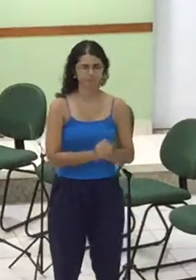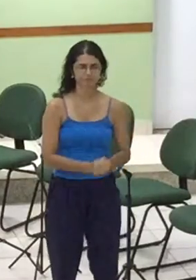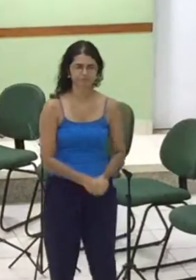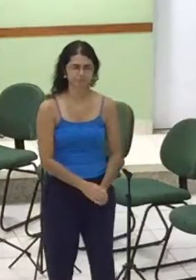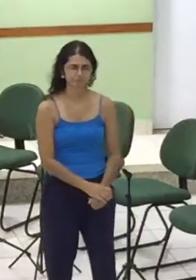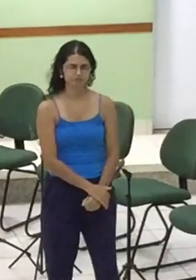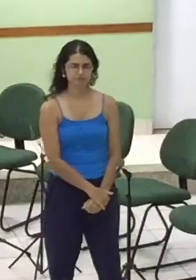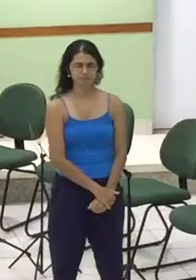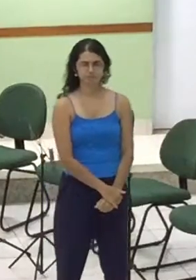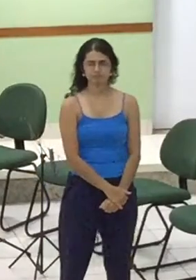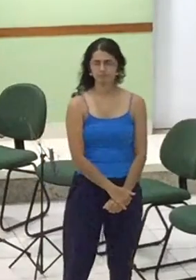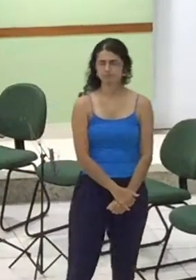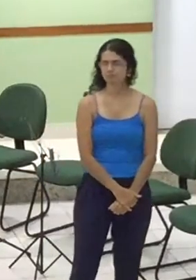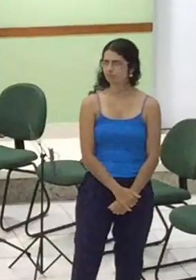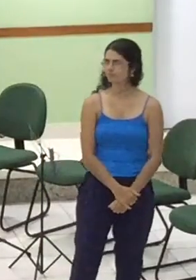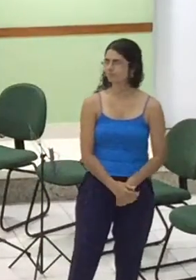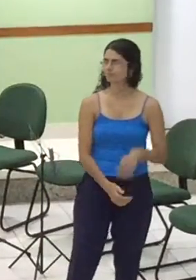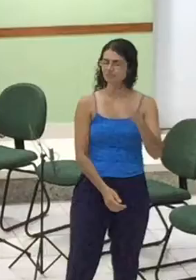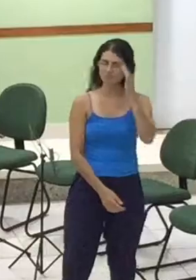Mas olha Ainda conto com isso